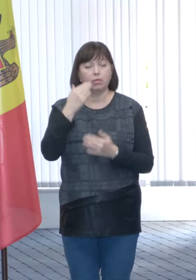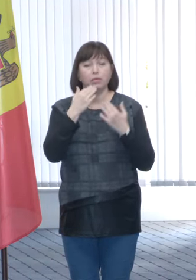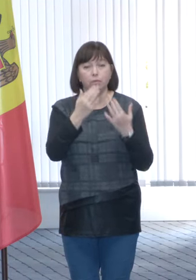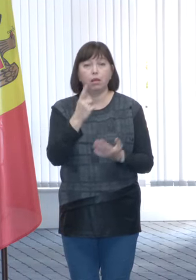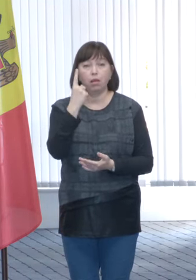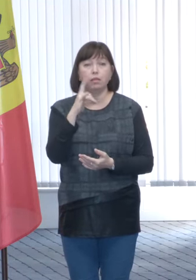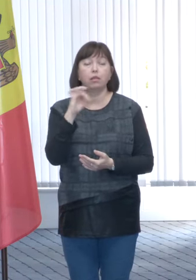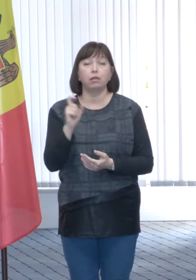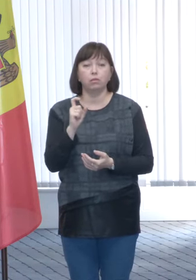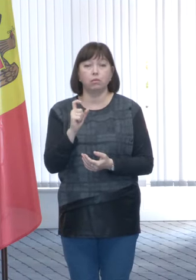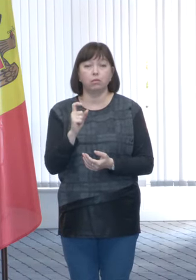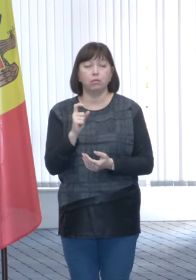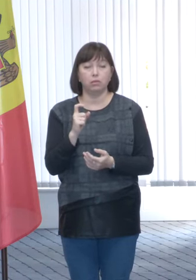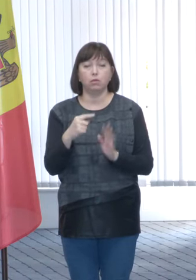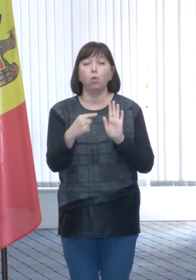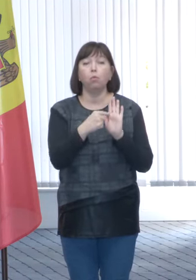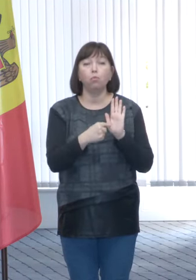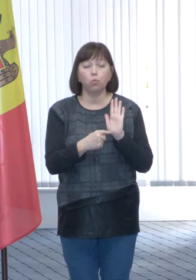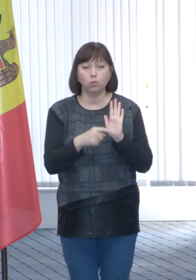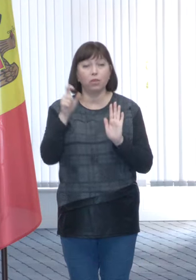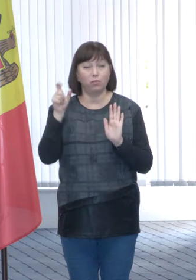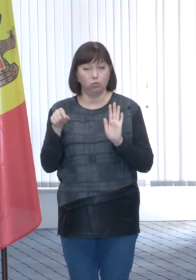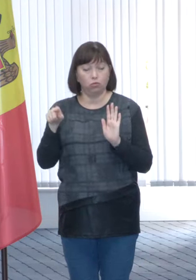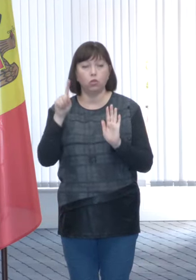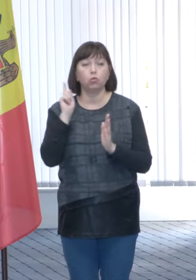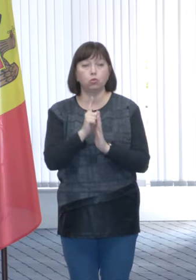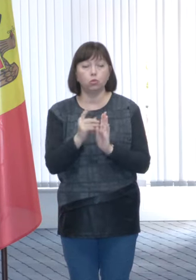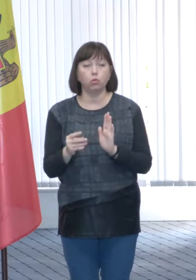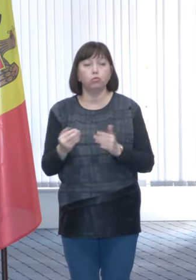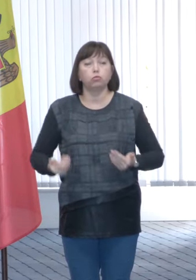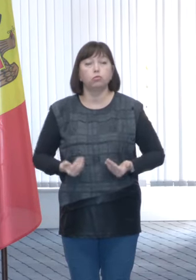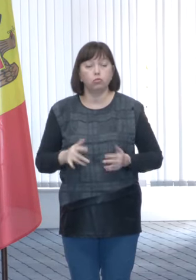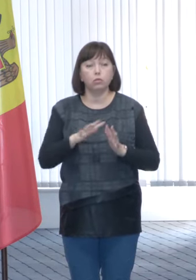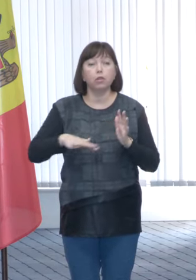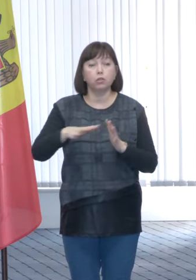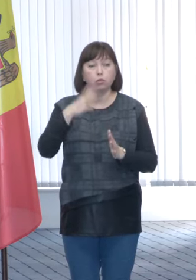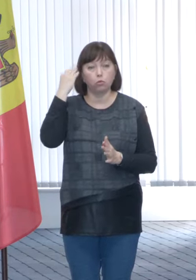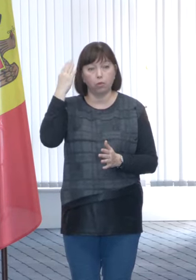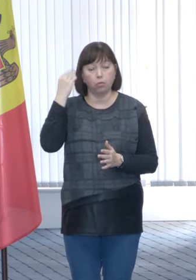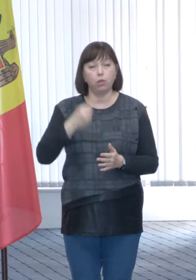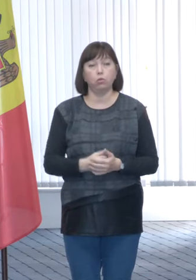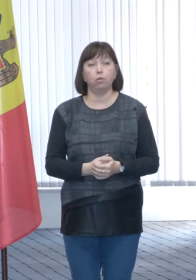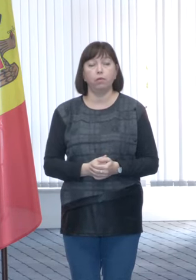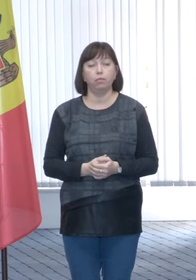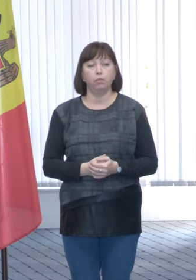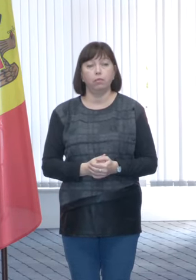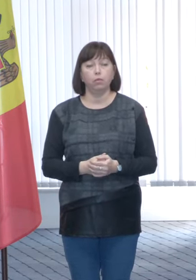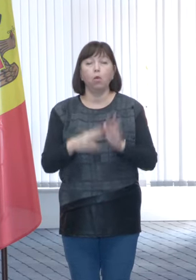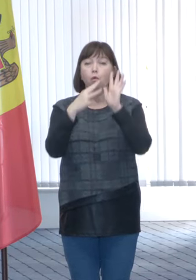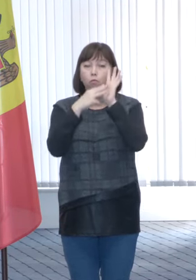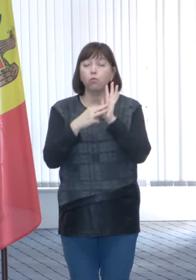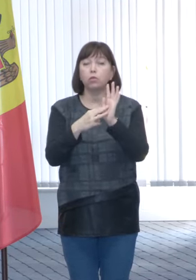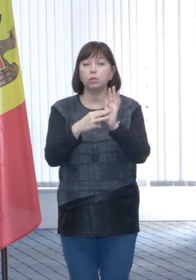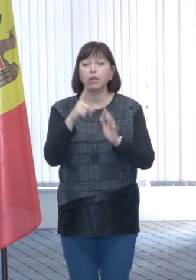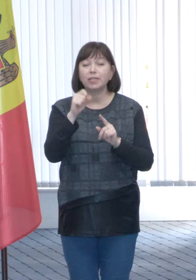una din unul din criterii solicitanturilor trebuie să răbuiască teritoriul în Cimodoma 8 luni